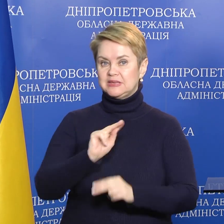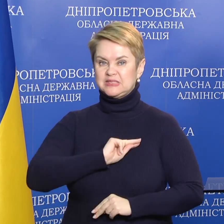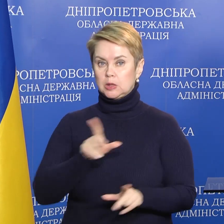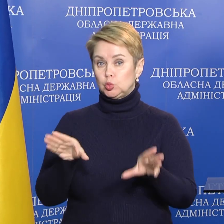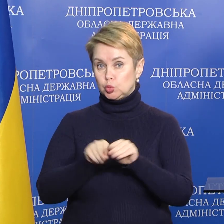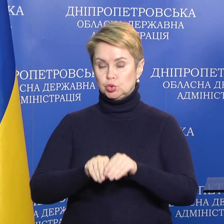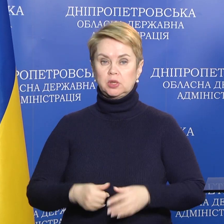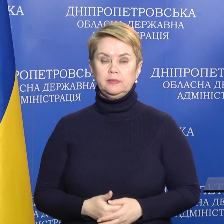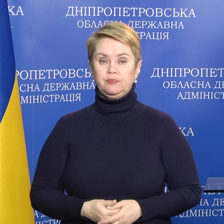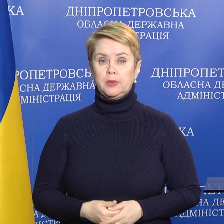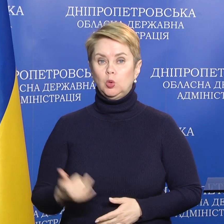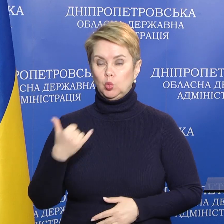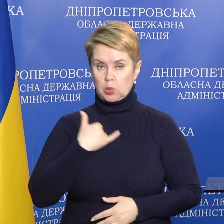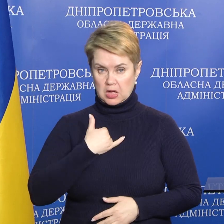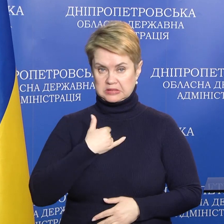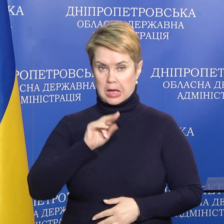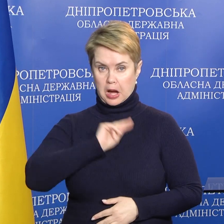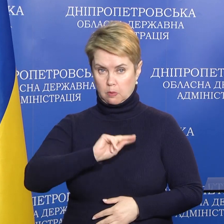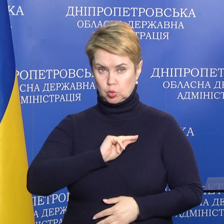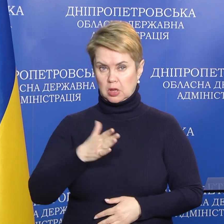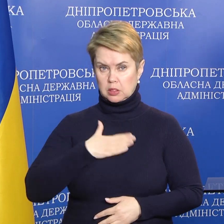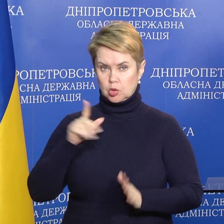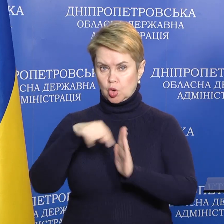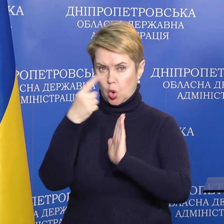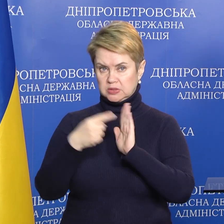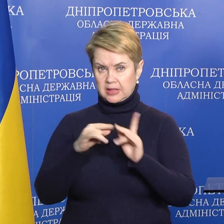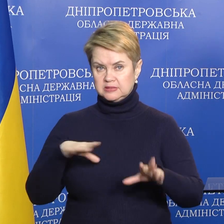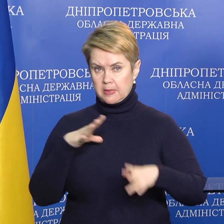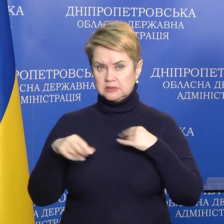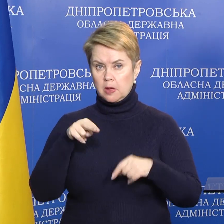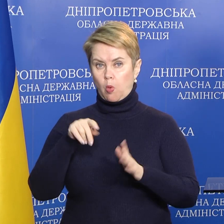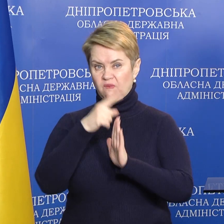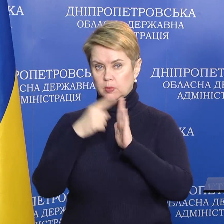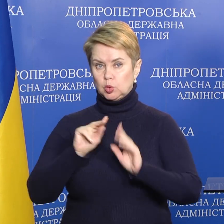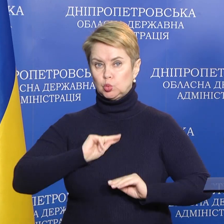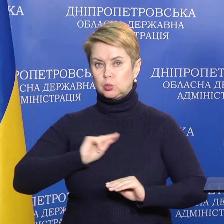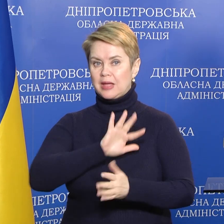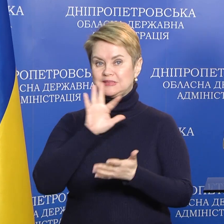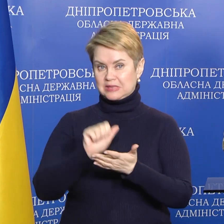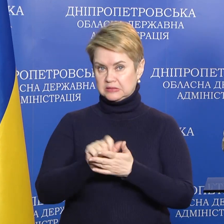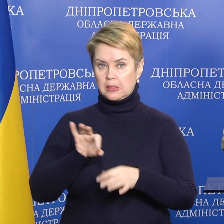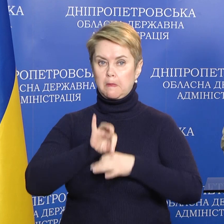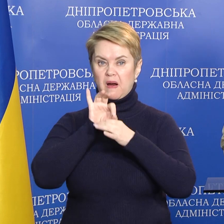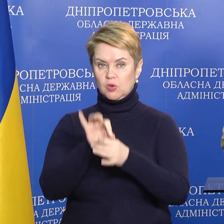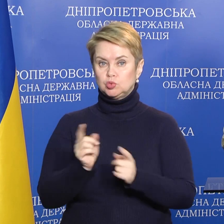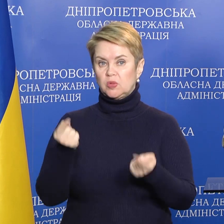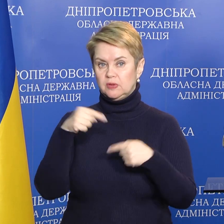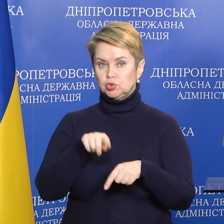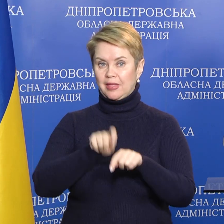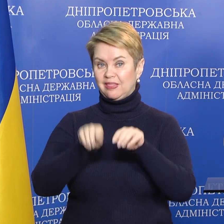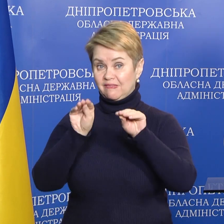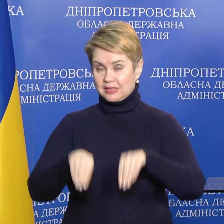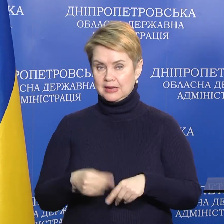сотрудничать. У нас работает наша городская инспекция по вопросам труда и занятости. Она проводит соответствующее